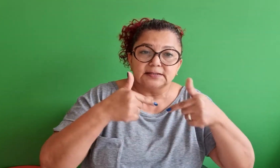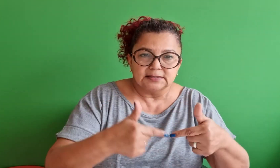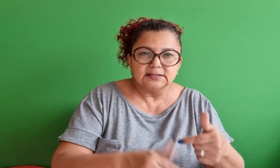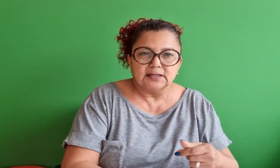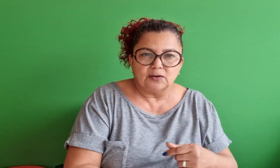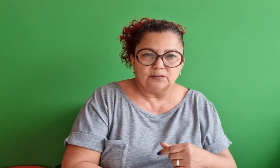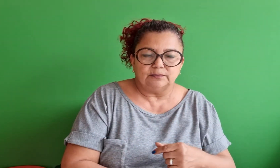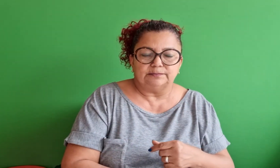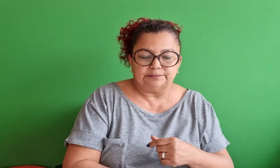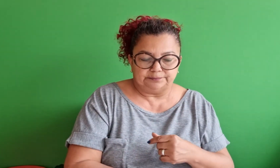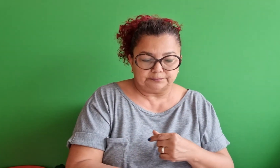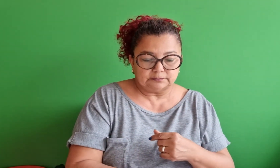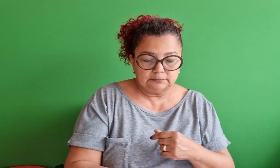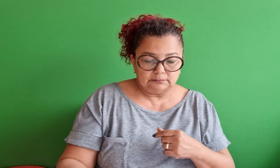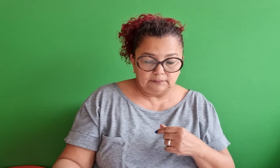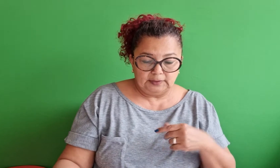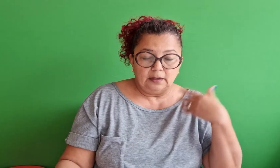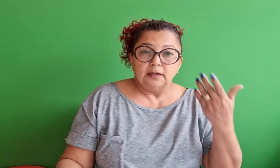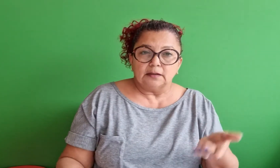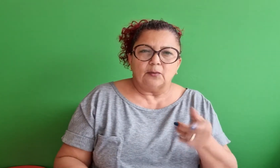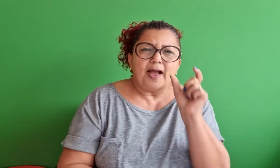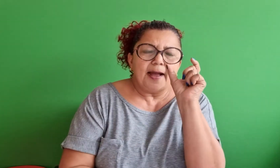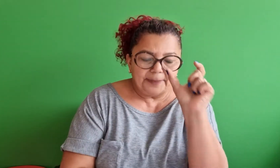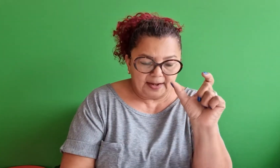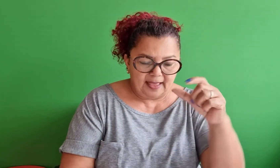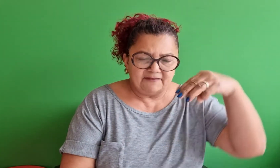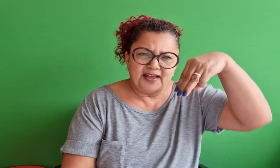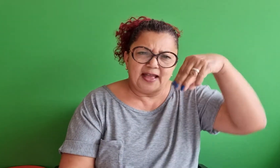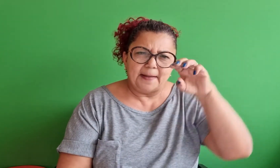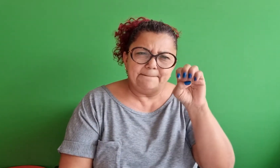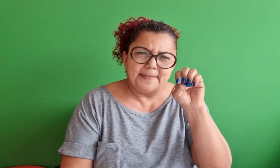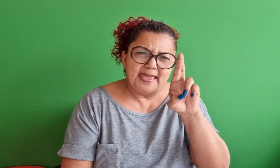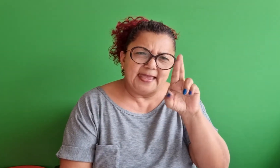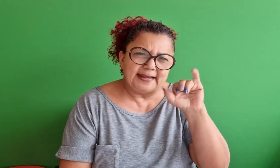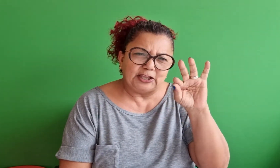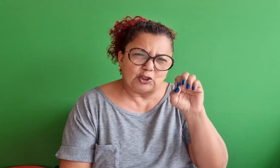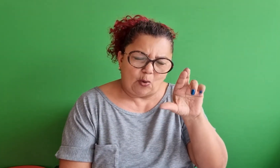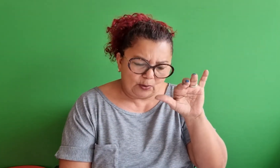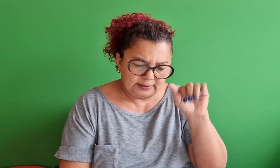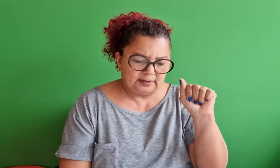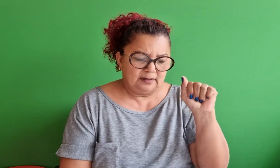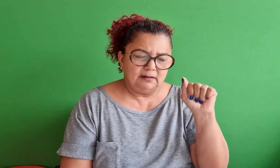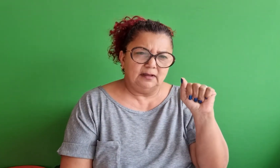que a gente possa agir. a palavra meritória,